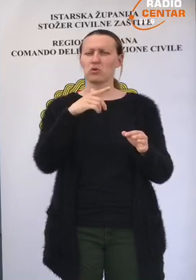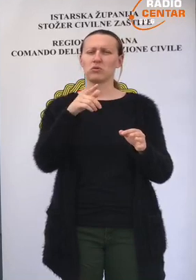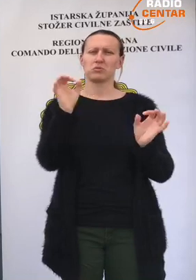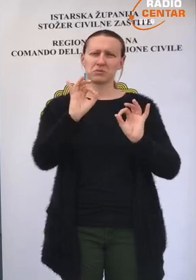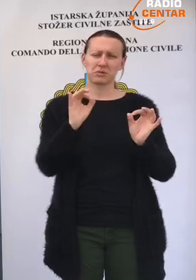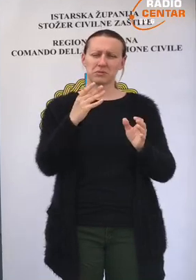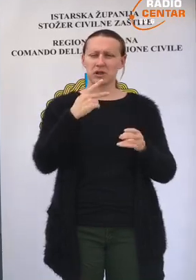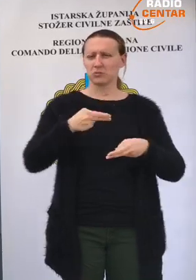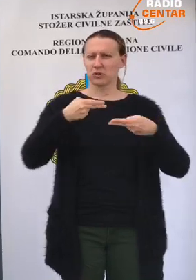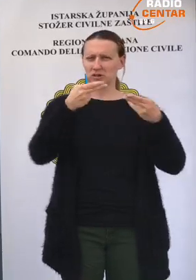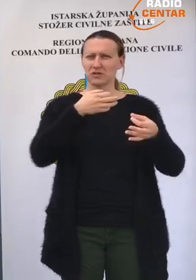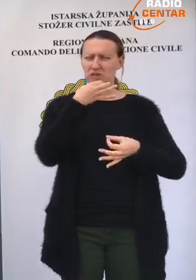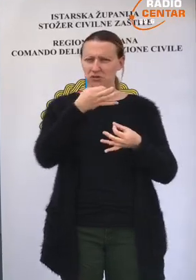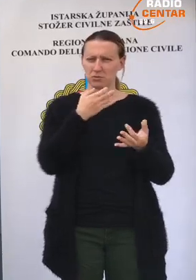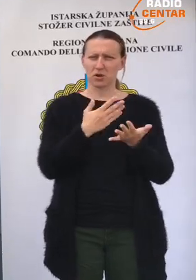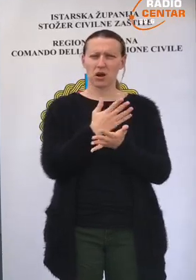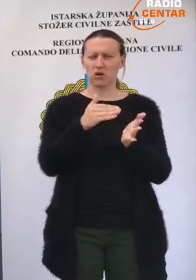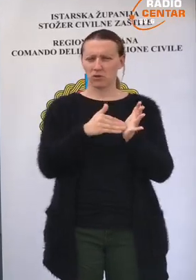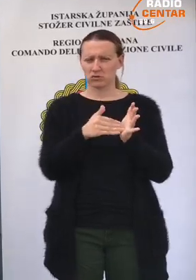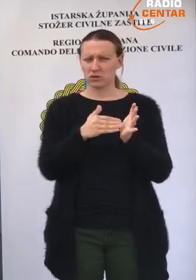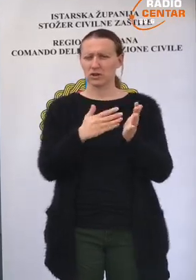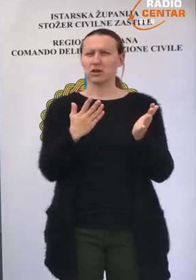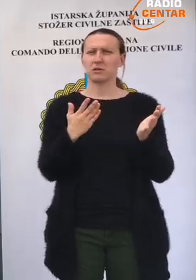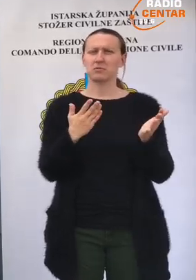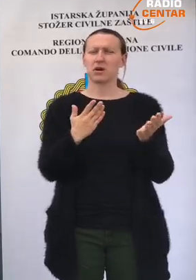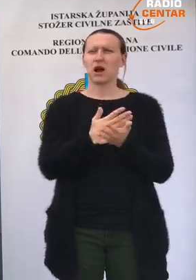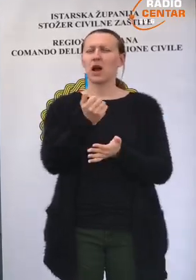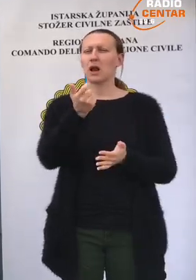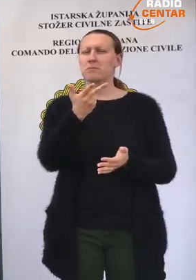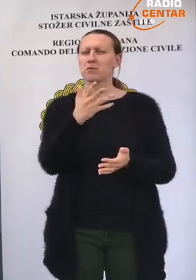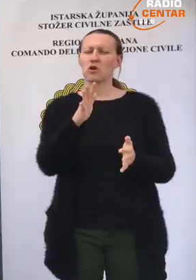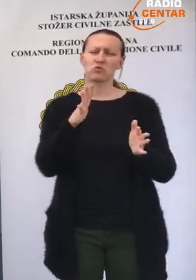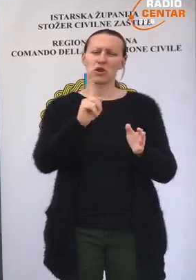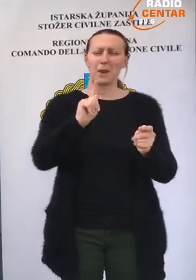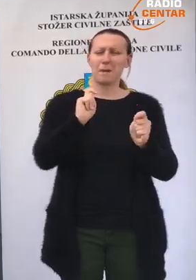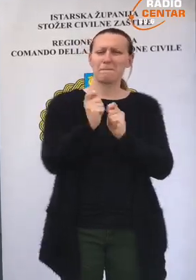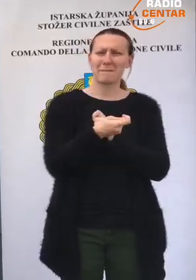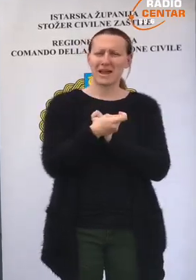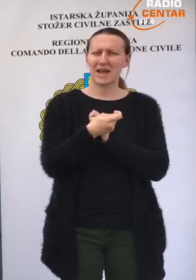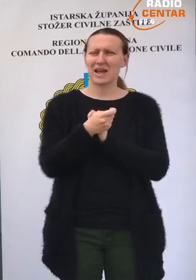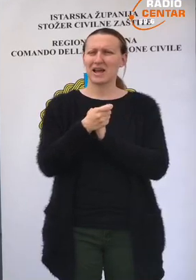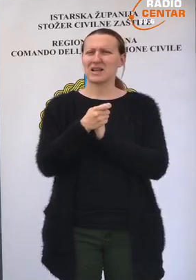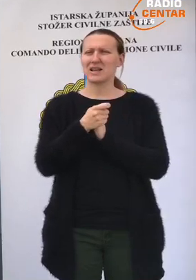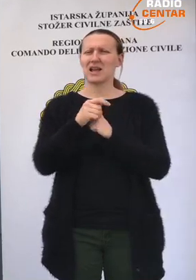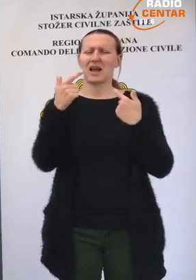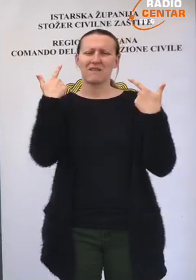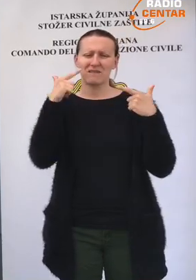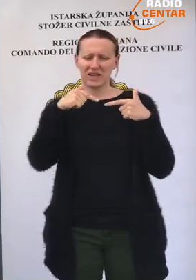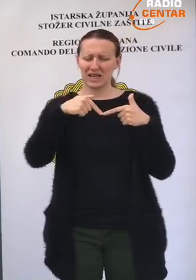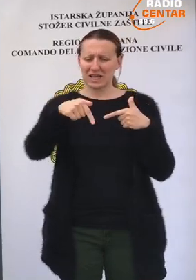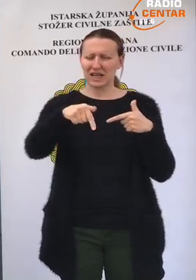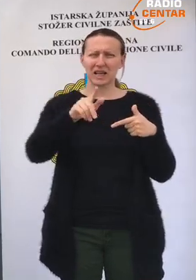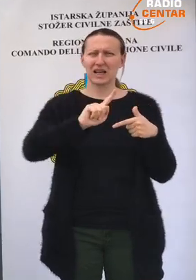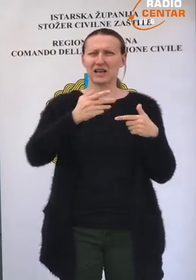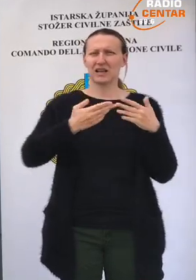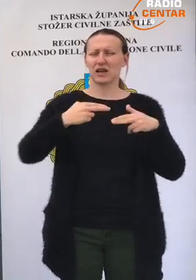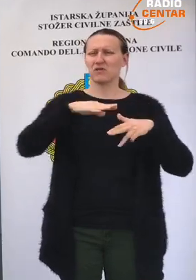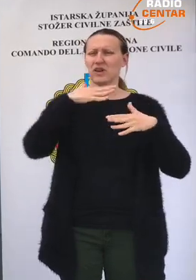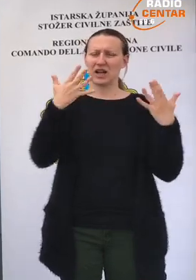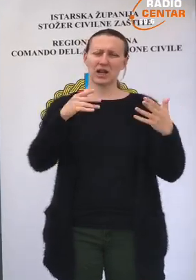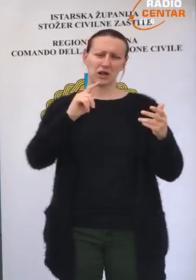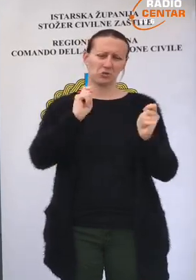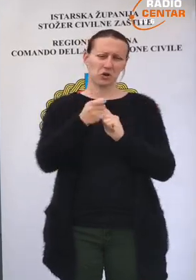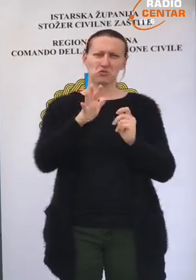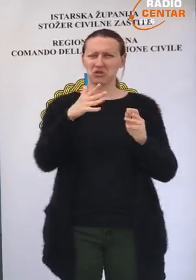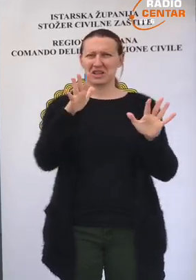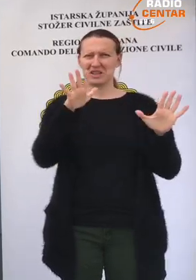spremiti ili dostaviti informaciju ako vam treba, ali broj se možda ne mijenja pred vikend, znači na da tako kažem, znači